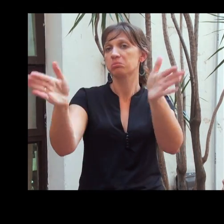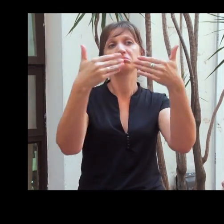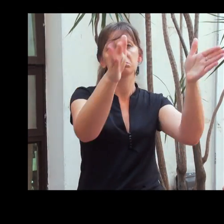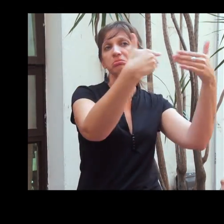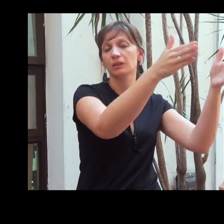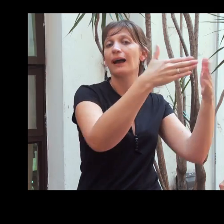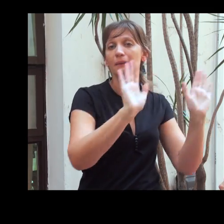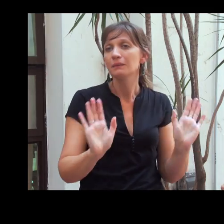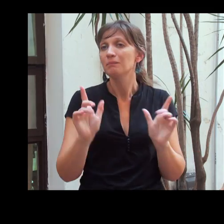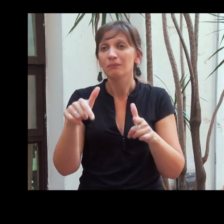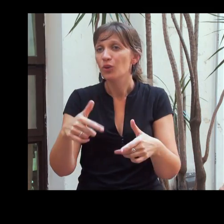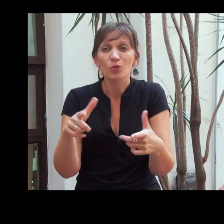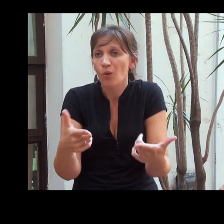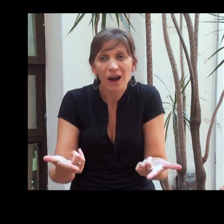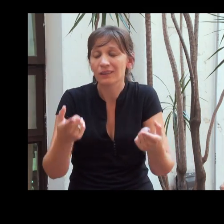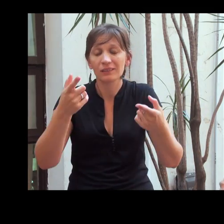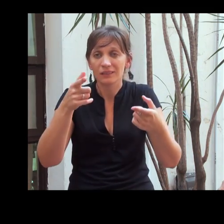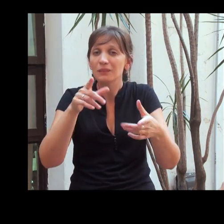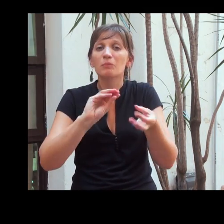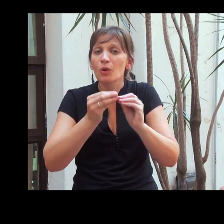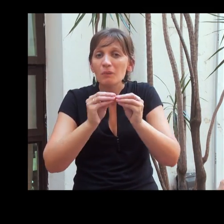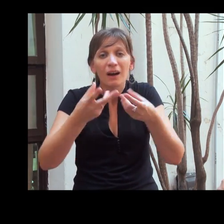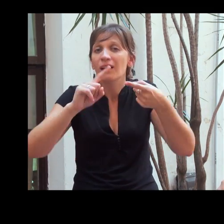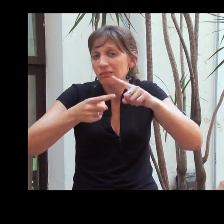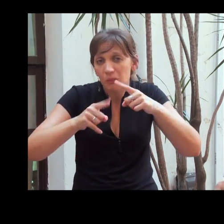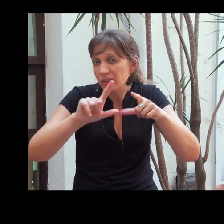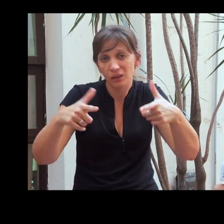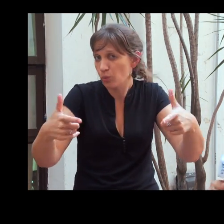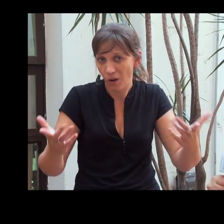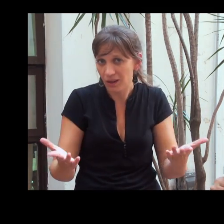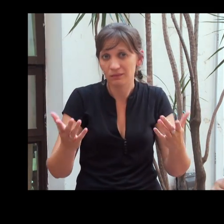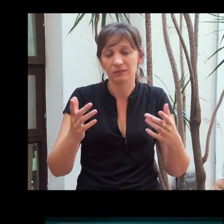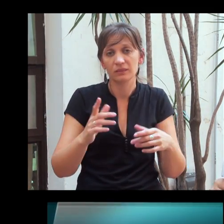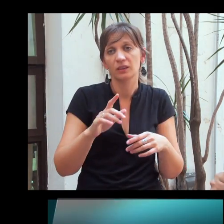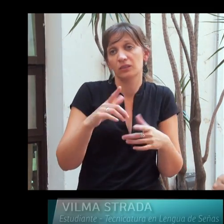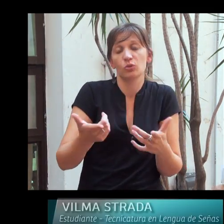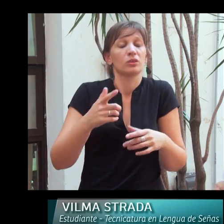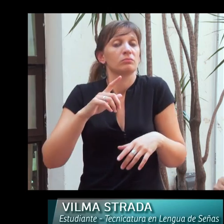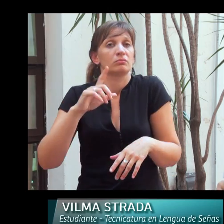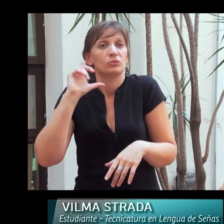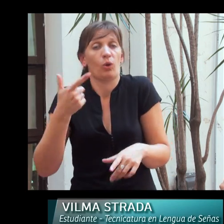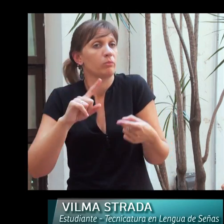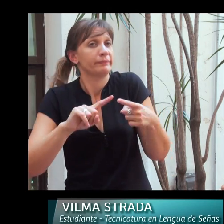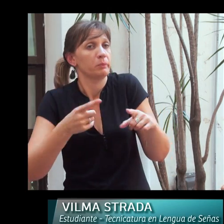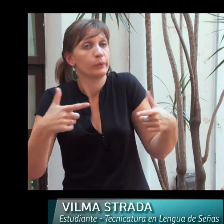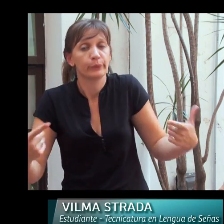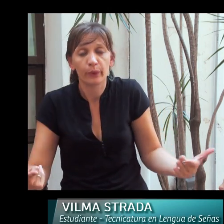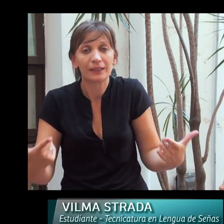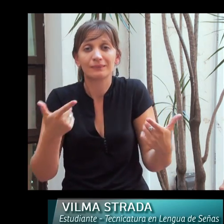sus puertas a personas discapacitadas en general, sino porque no hay muchos intérpretes. Entonces, para estudiar la universidad necesitan un intérprete. Como no tienen